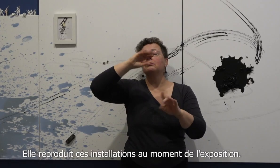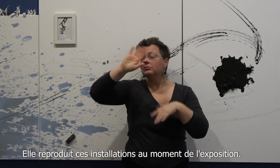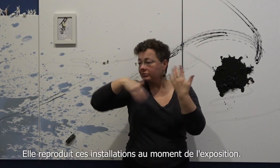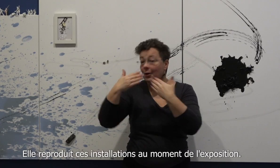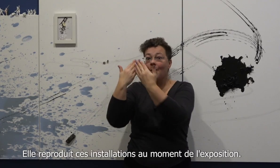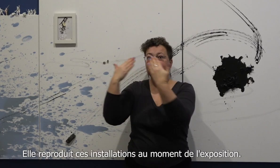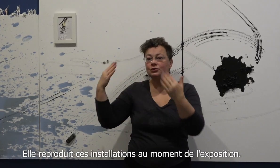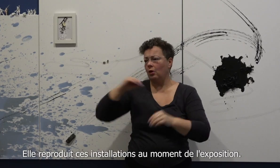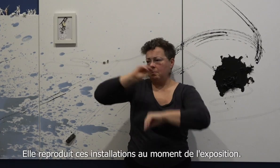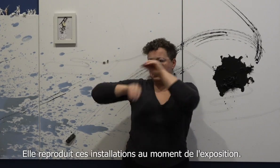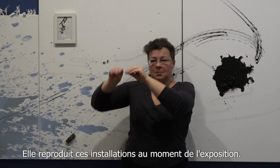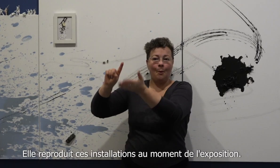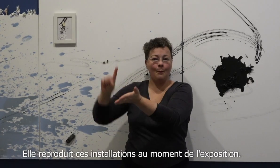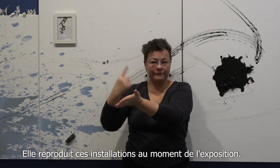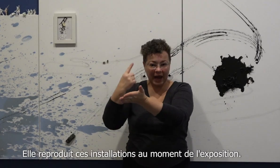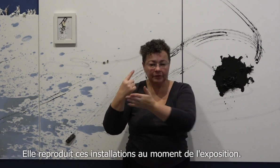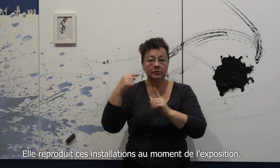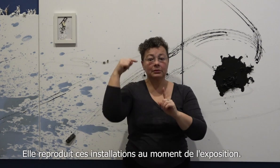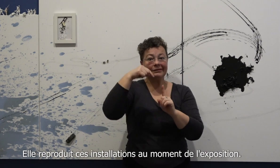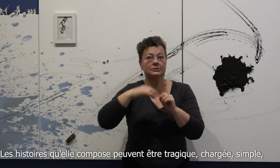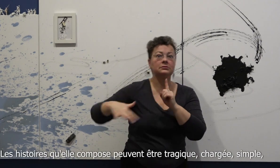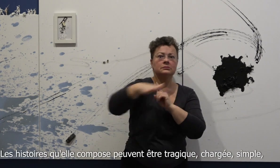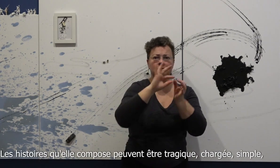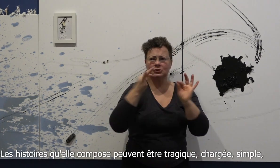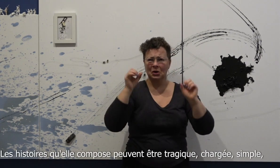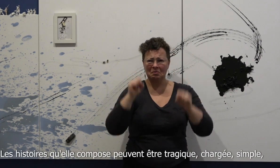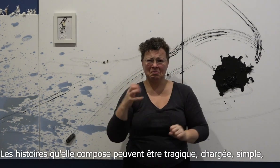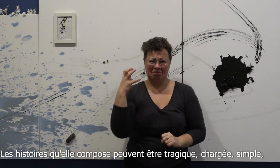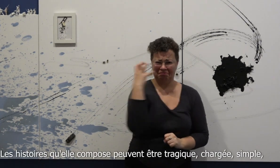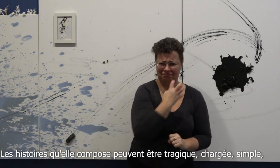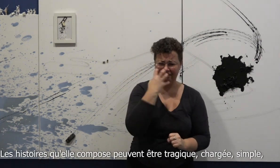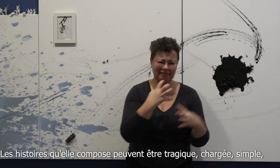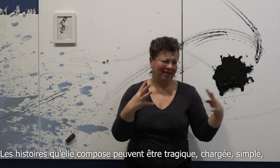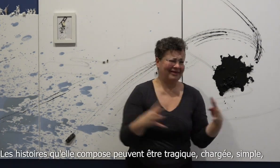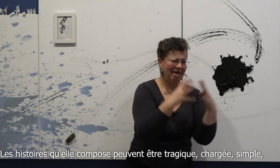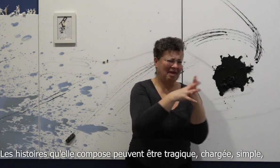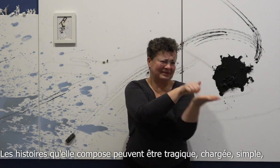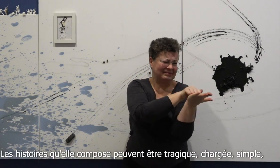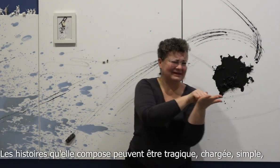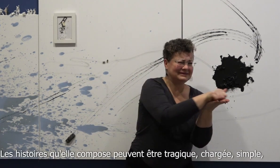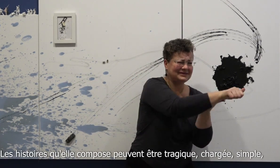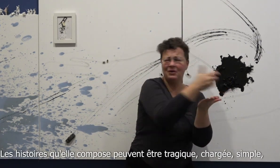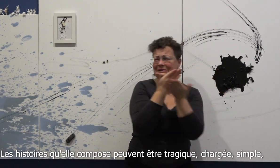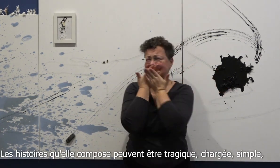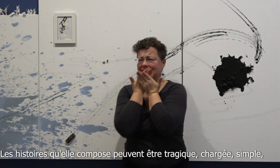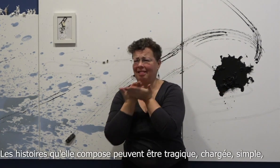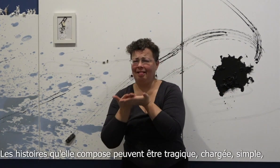Puis, elle reproduit ses installations au moment de l'exposition. Les histoires qu'elle compose peuvent être tragiques, chargées,